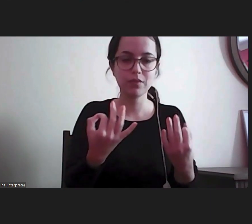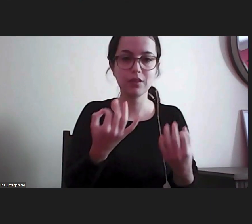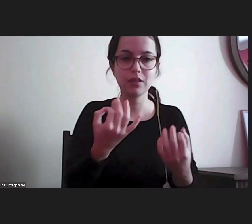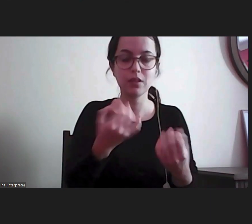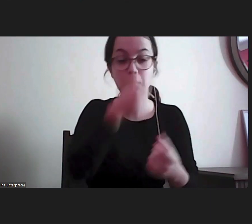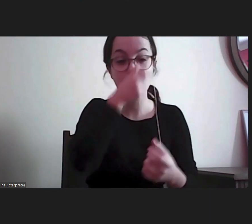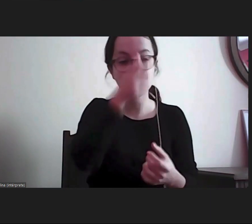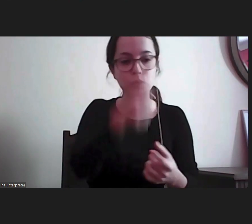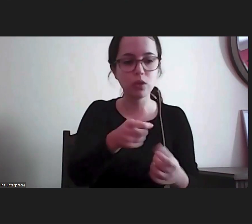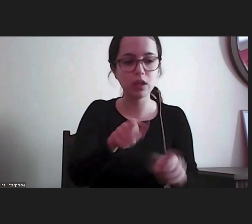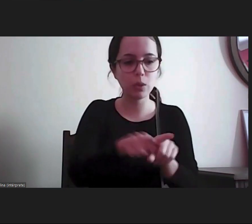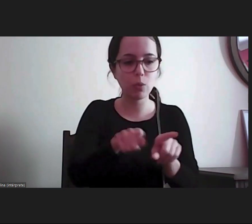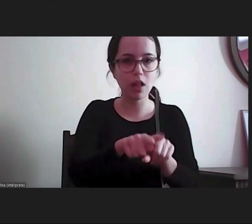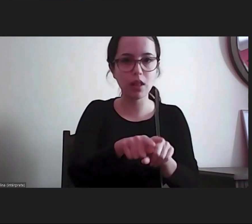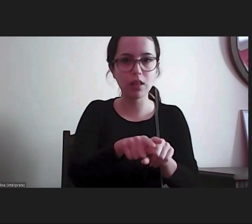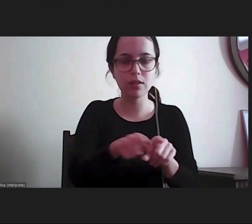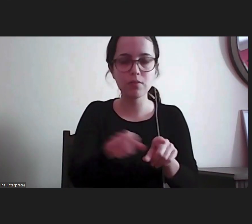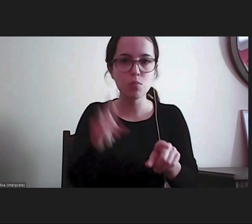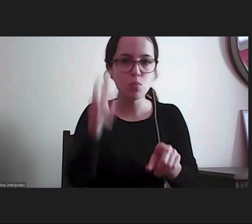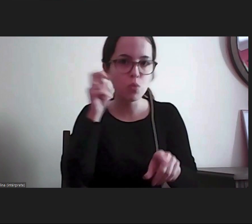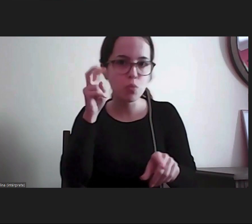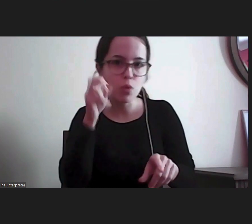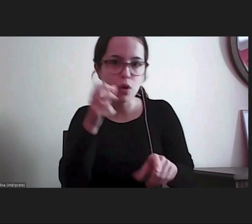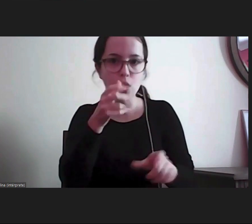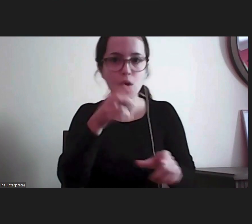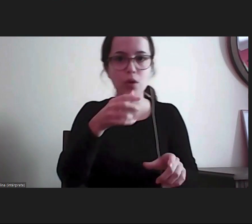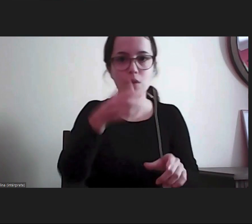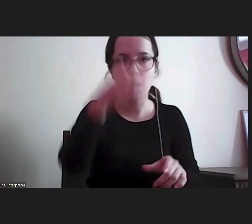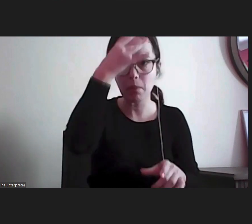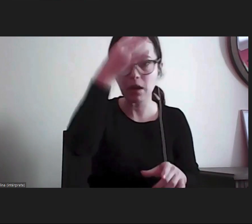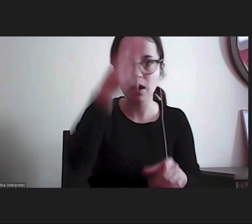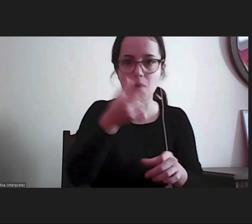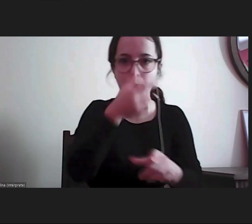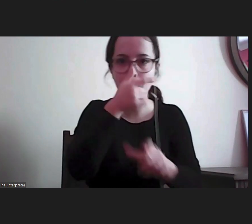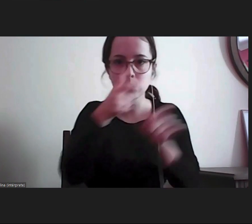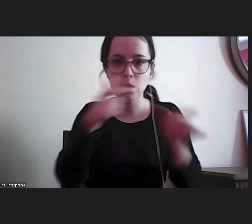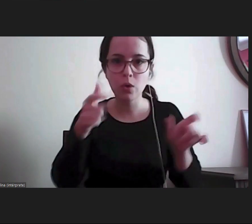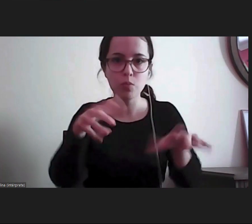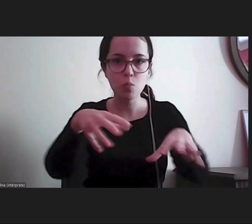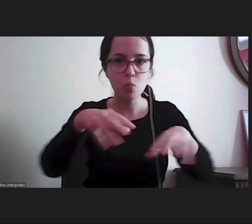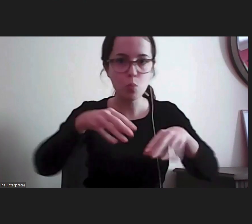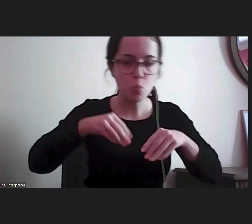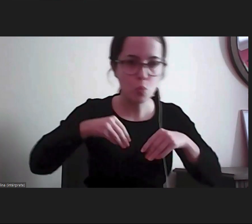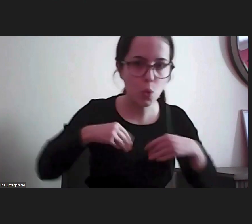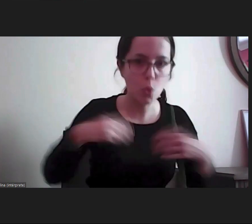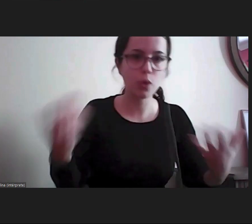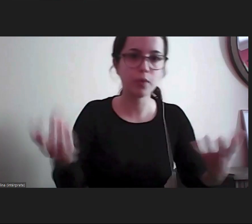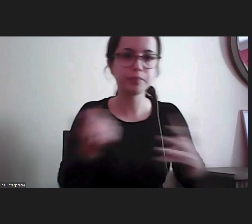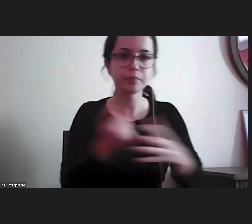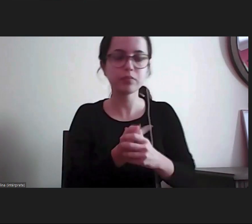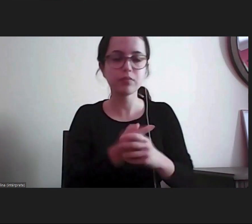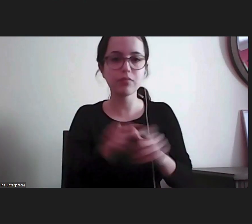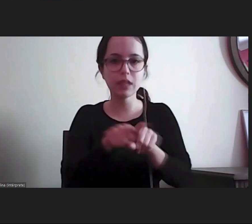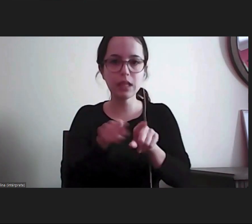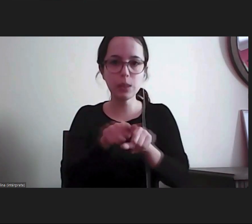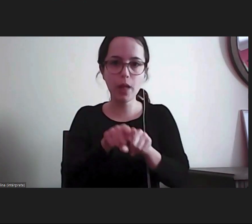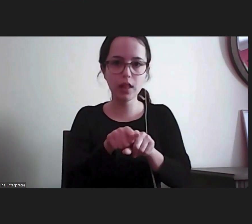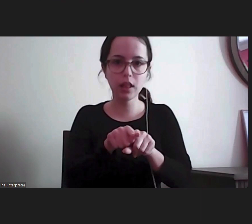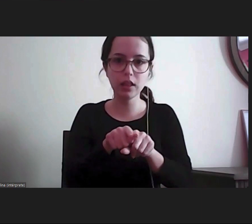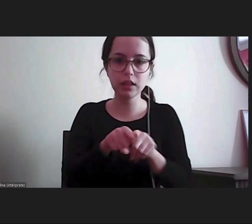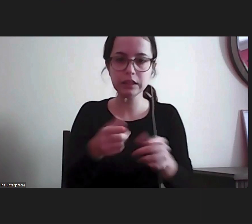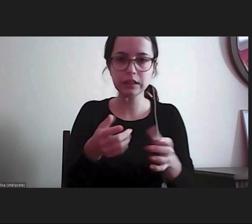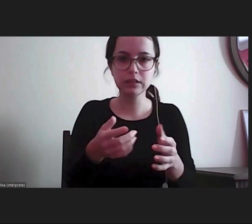está direcionado, tem um especial, a senhora professora já utilizou mais que uma vez esta expressão, tem um especial dever de